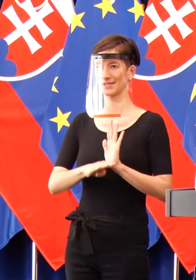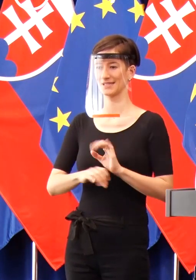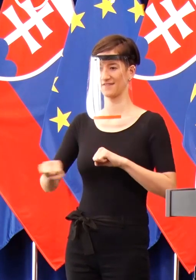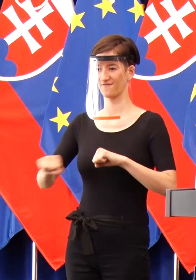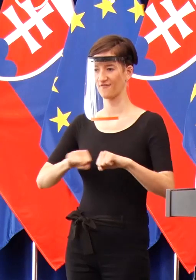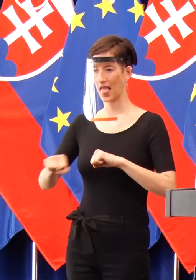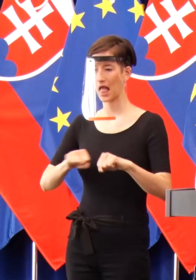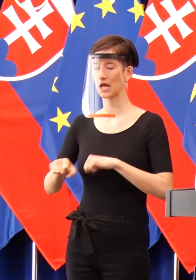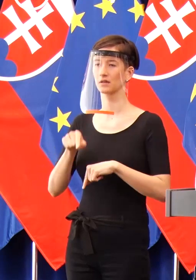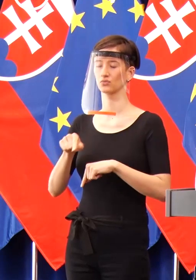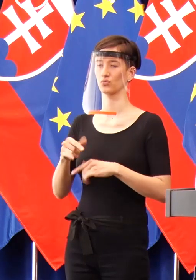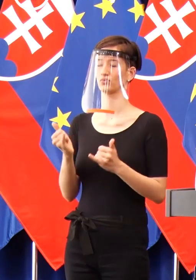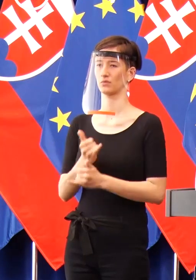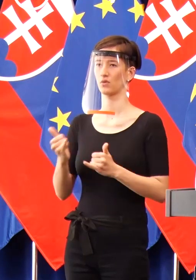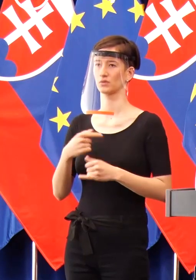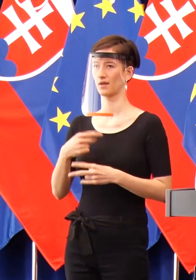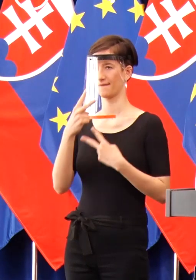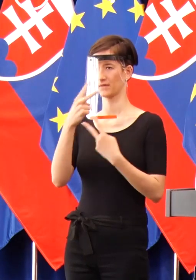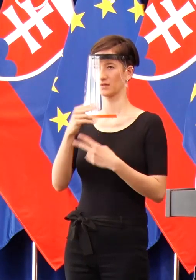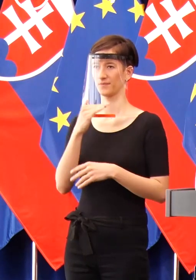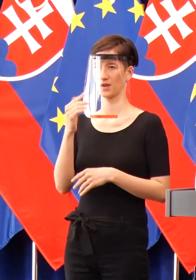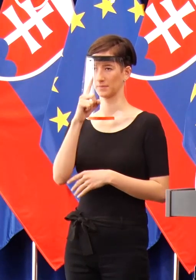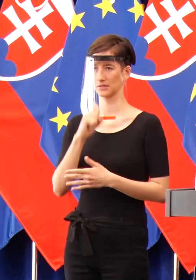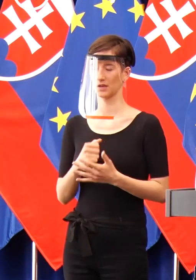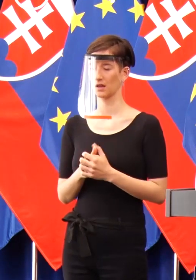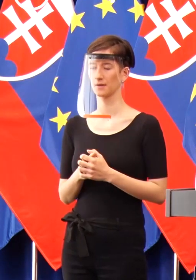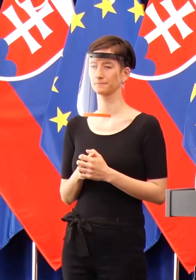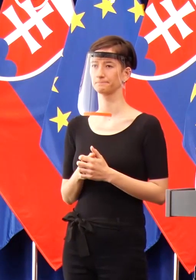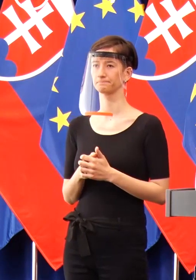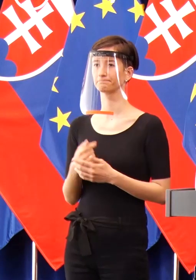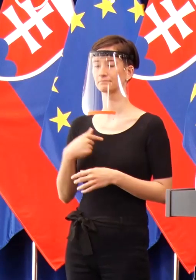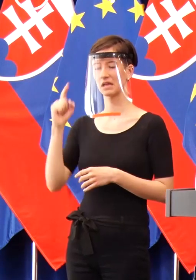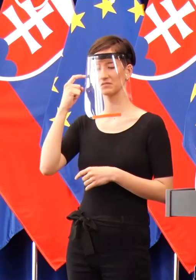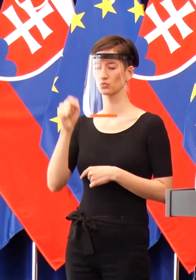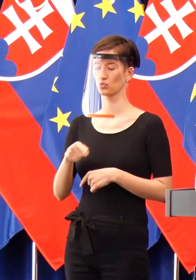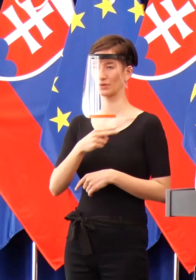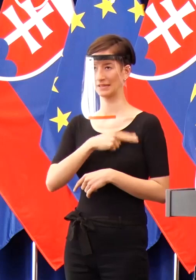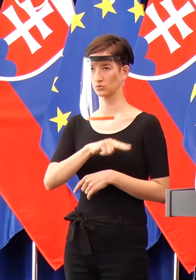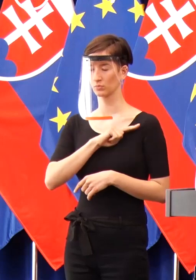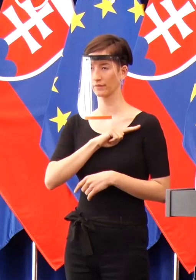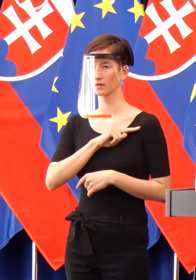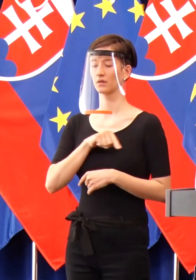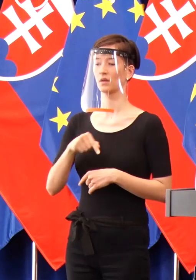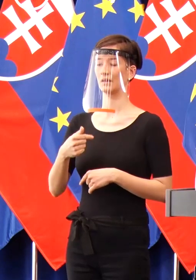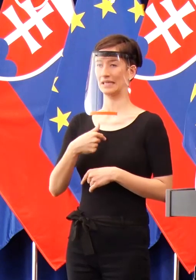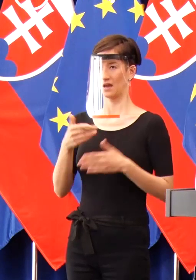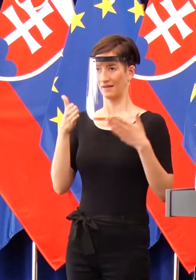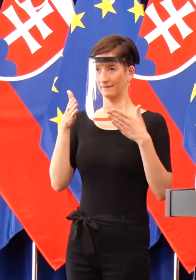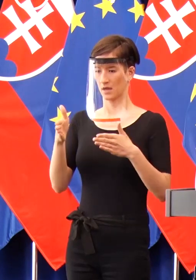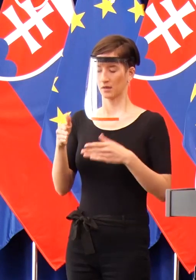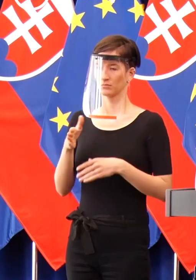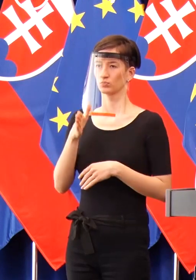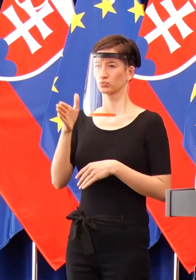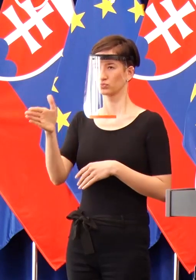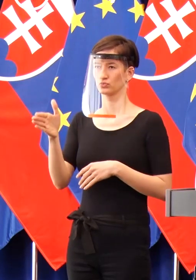A hráť sa na svojom piesočku je naozaj nenáležité, je to mimoriadne nezodpovedné a pevne verím, že do budúcná sa